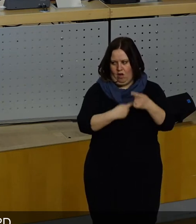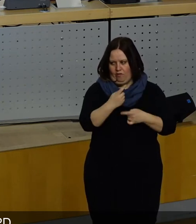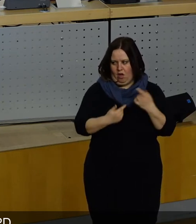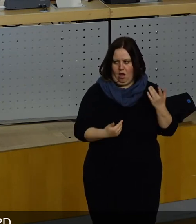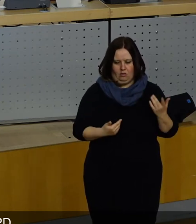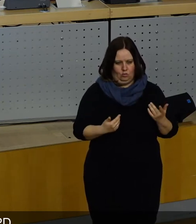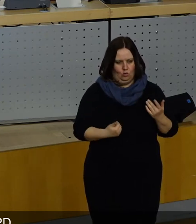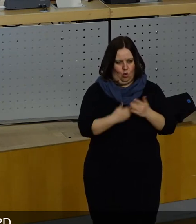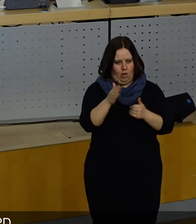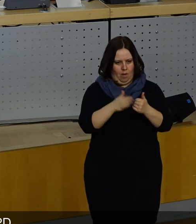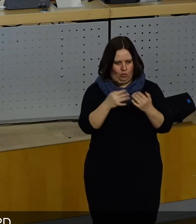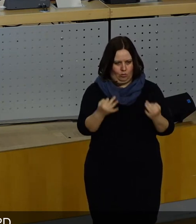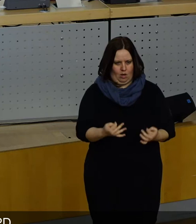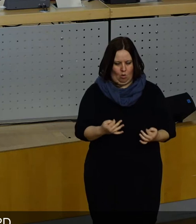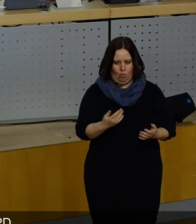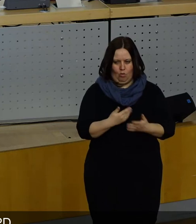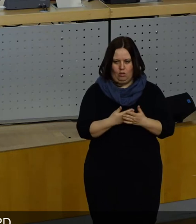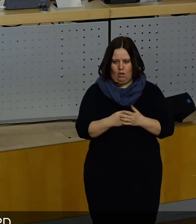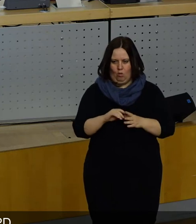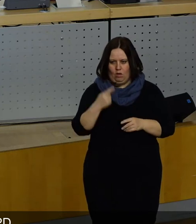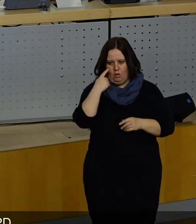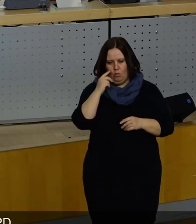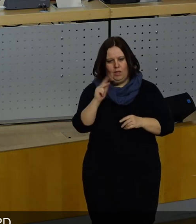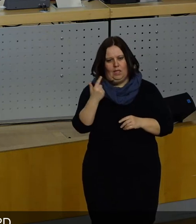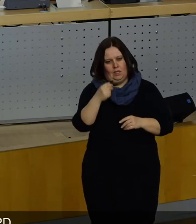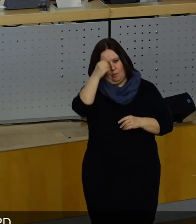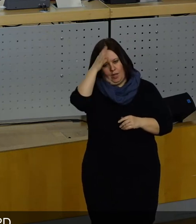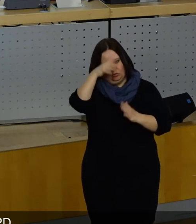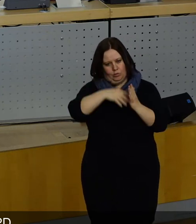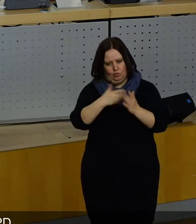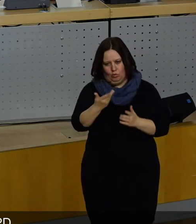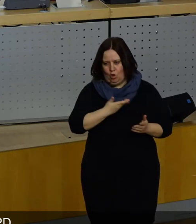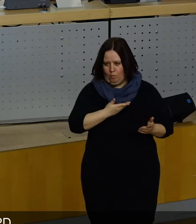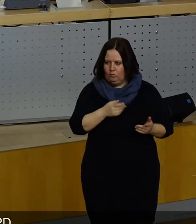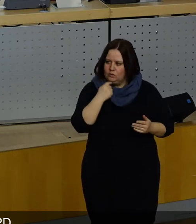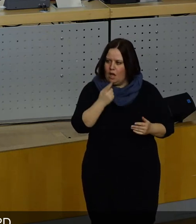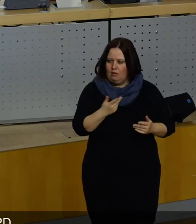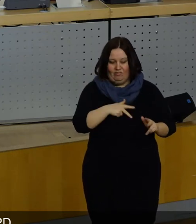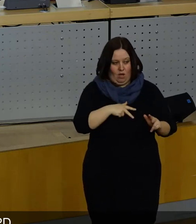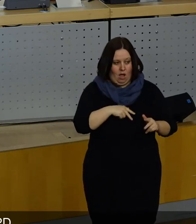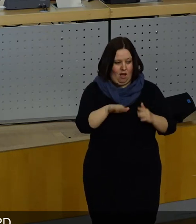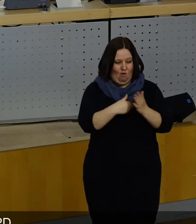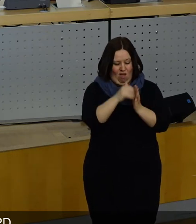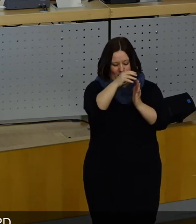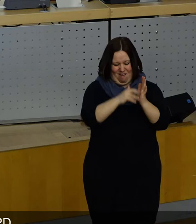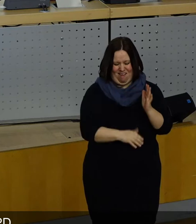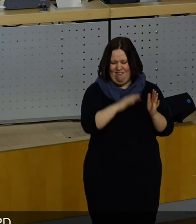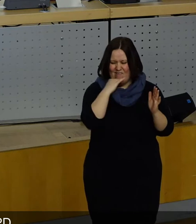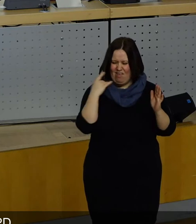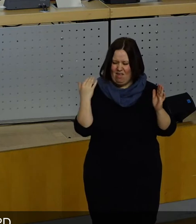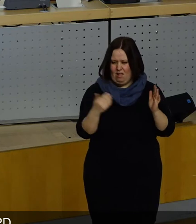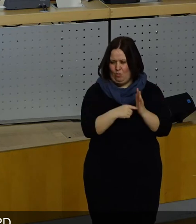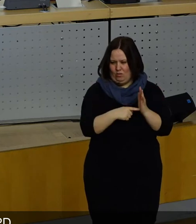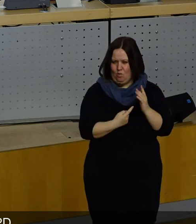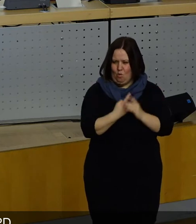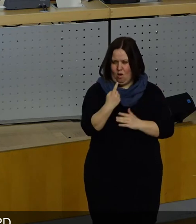oder einer neuen Beigeordneten bekommen. Wir haben gerade den dritten Bildungsbericht vorgelegt bekommen, der zeigt, wie groß die Aufgaben in diesem Feld immer